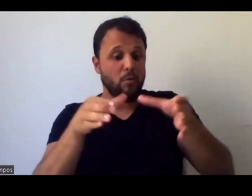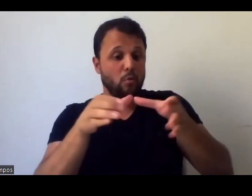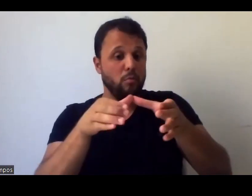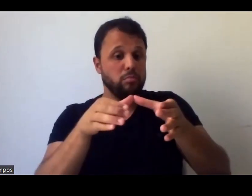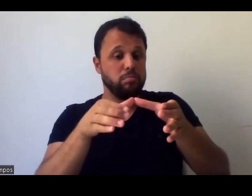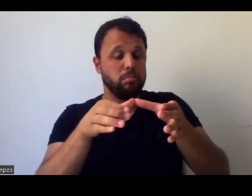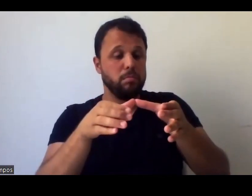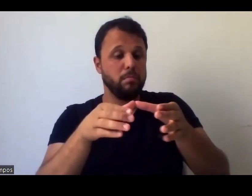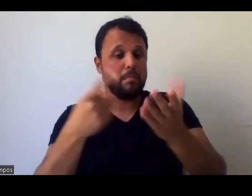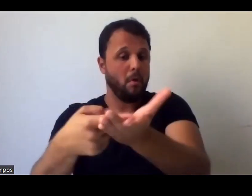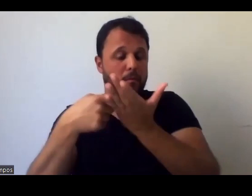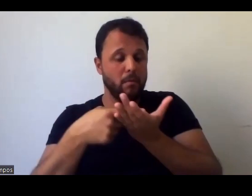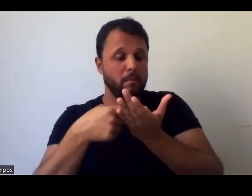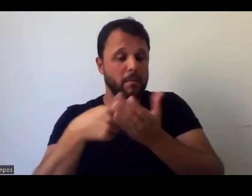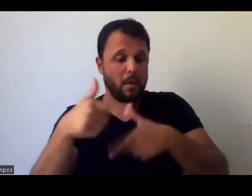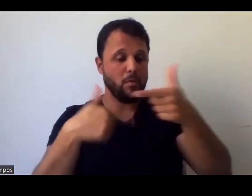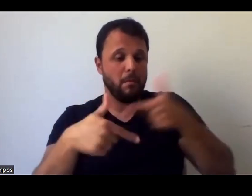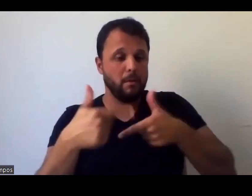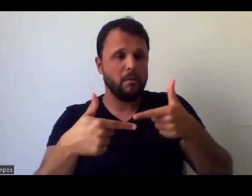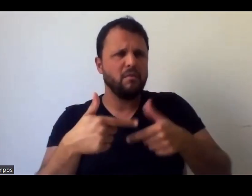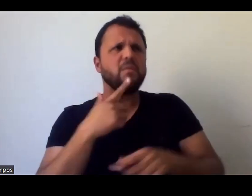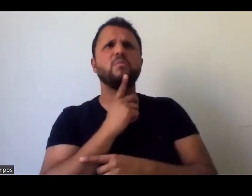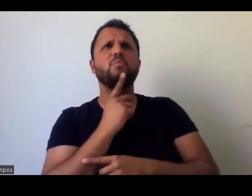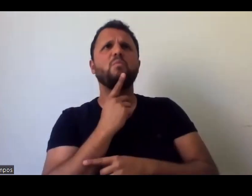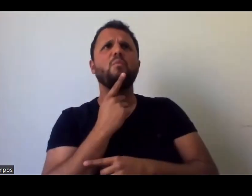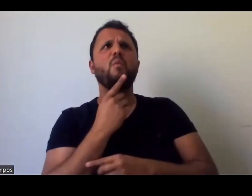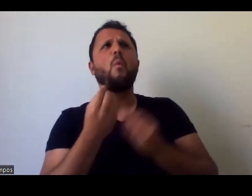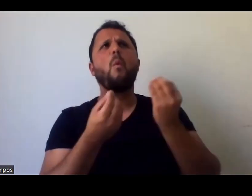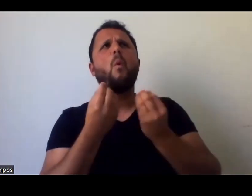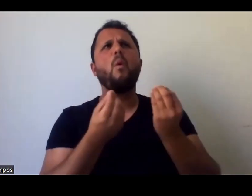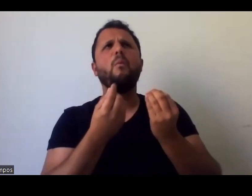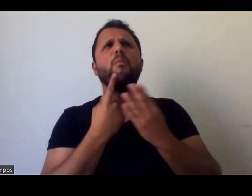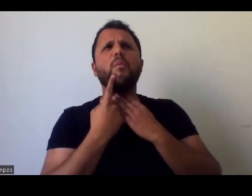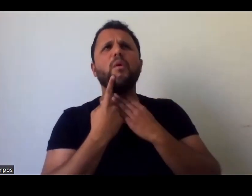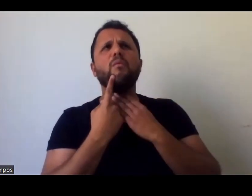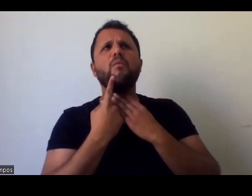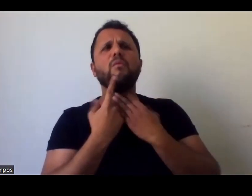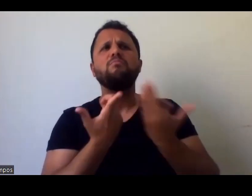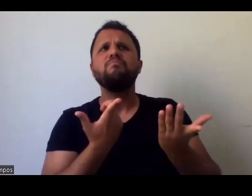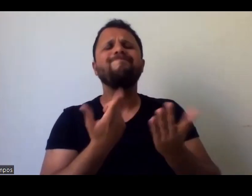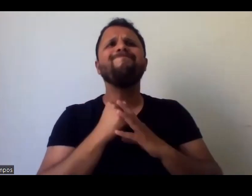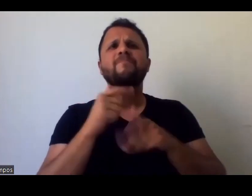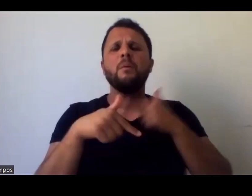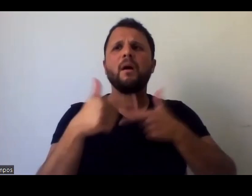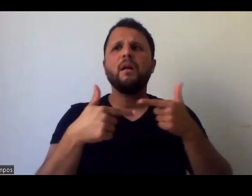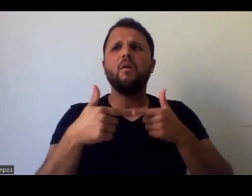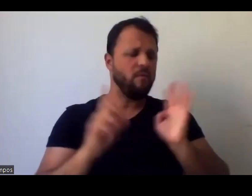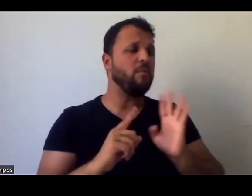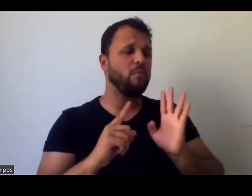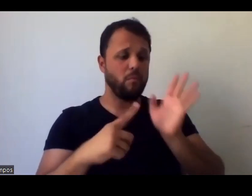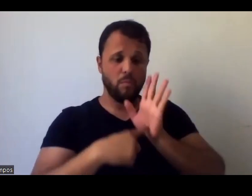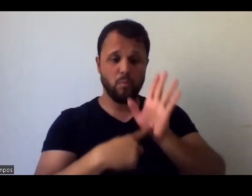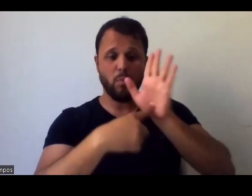contribuir? Fazer a exposição sobre ela, a figura dela, que eu sei que ela já existe, mas, assim, uma coisa pra levar pra fora.